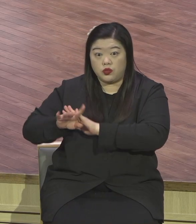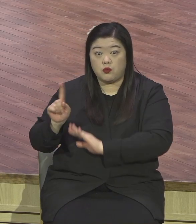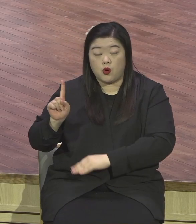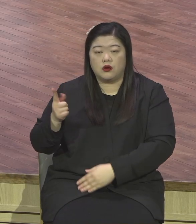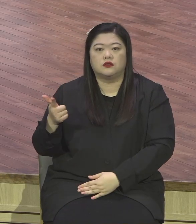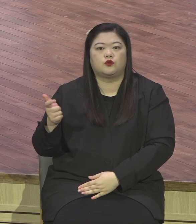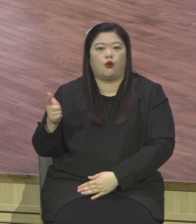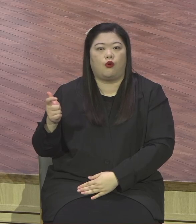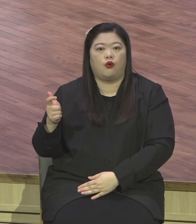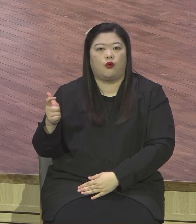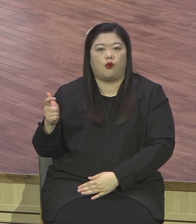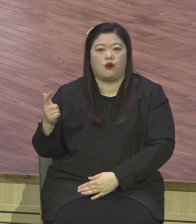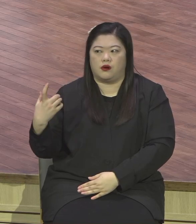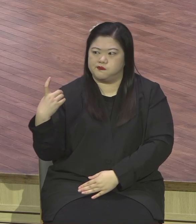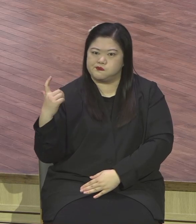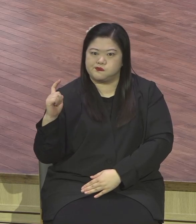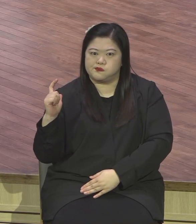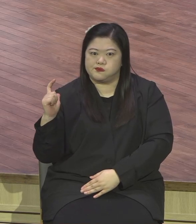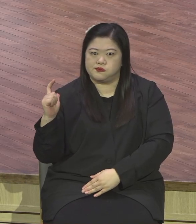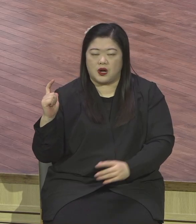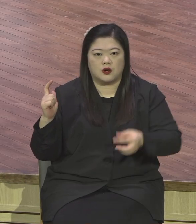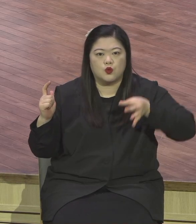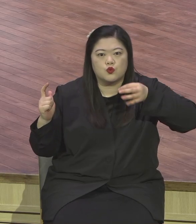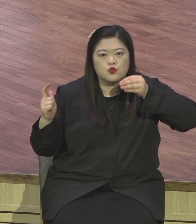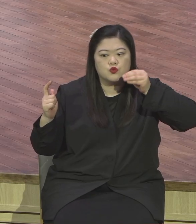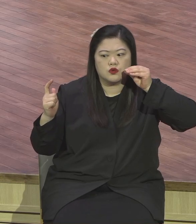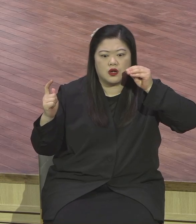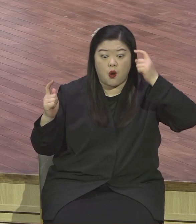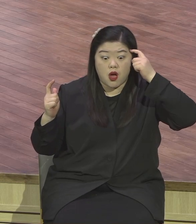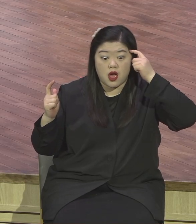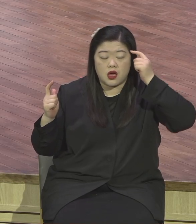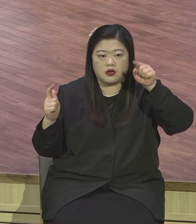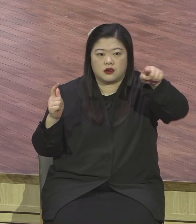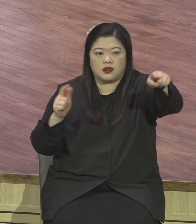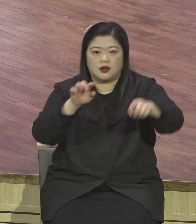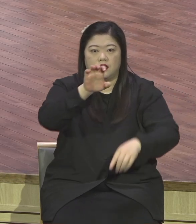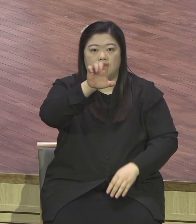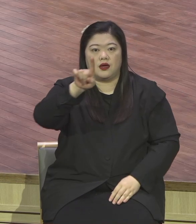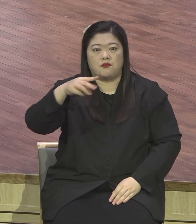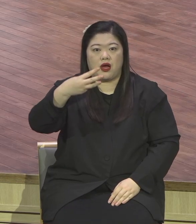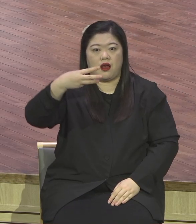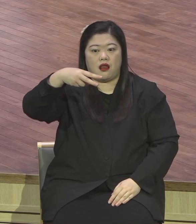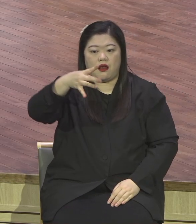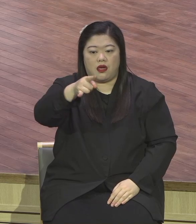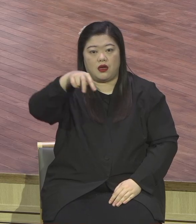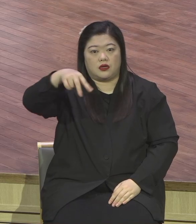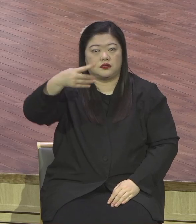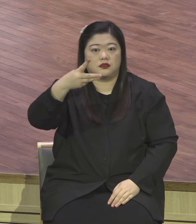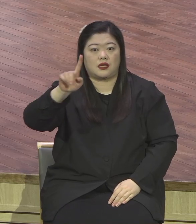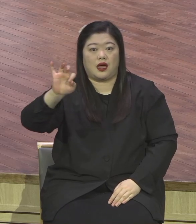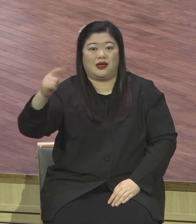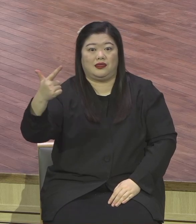팔레스타인에 들어와 살기 때문에 모든 팔레스타 사람들이 미운 오리 새끼니까